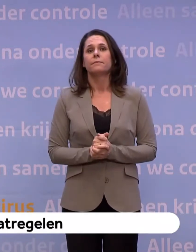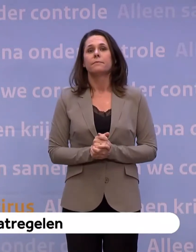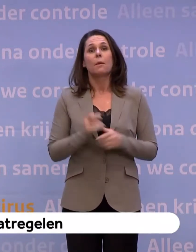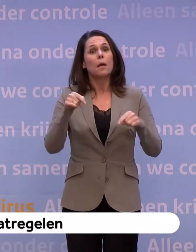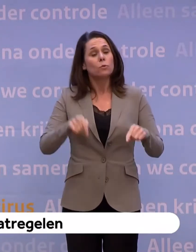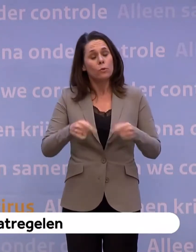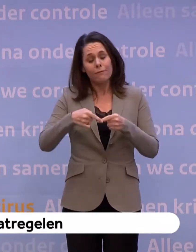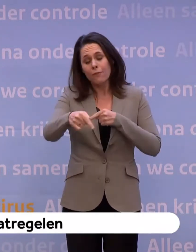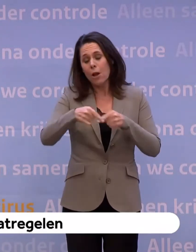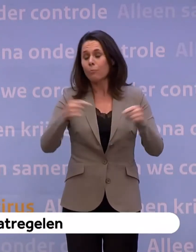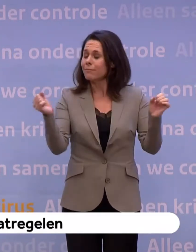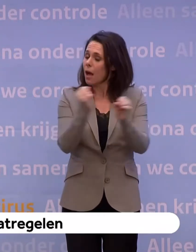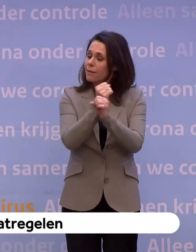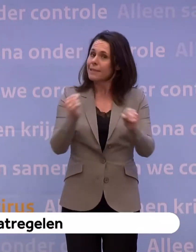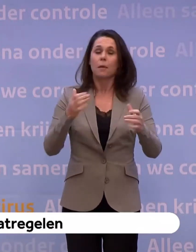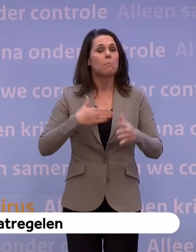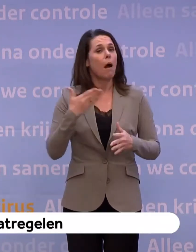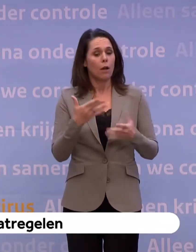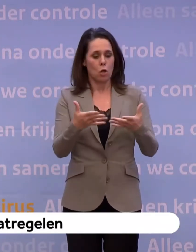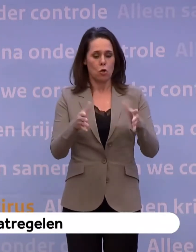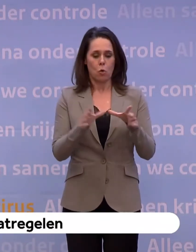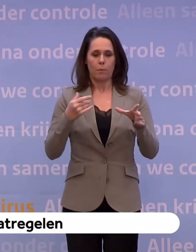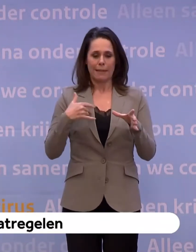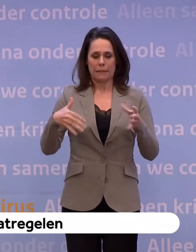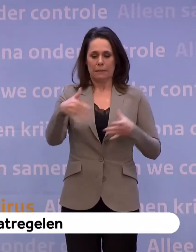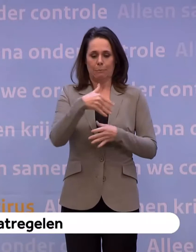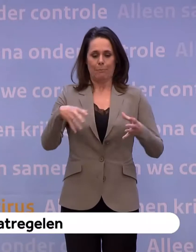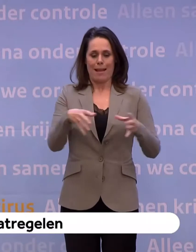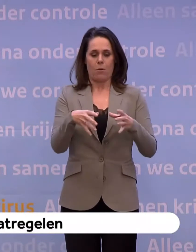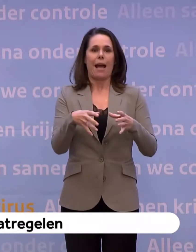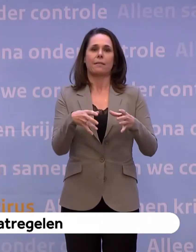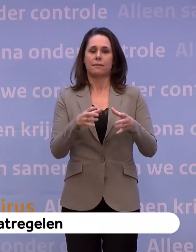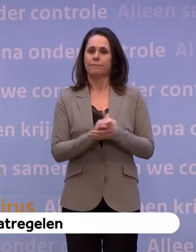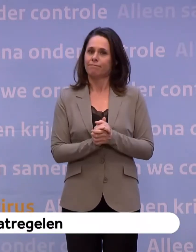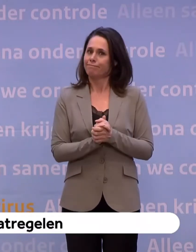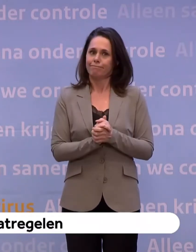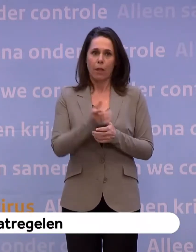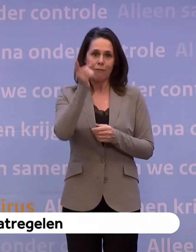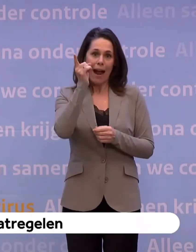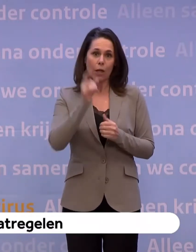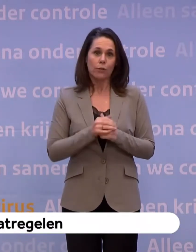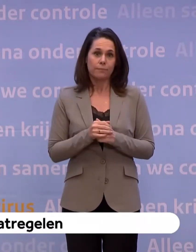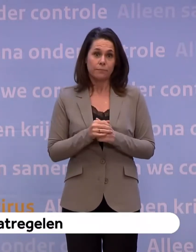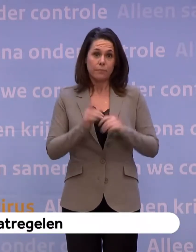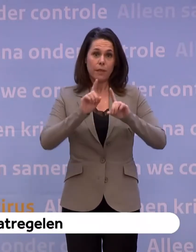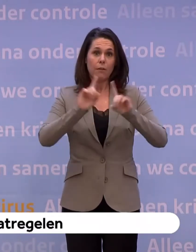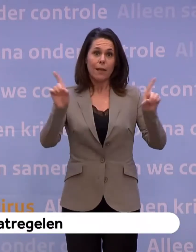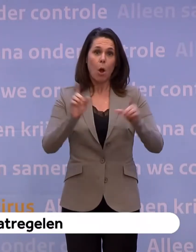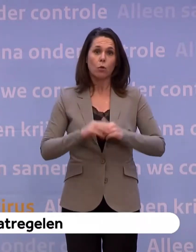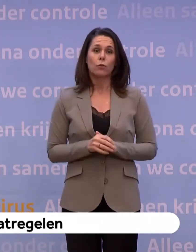nog niet kan en ook niet mag, zijn groepjes mensen dicht op elkaar. Dat is gewoon te gevaarlijk en dus verboden.